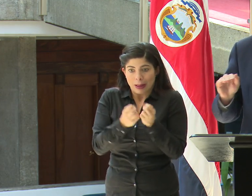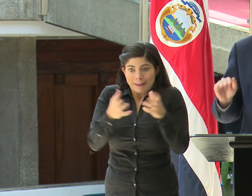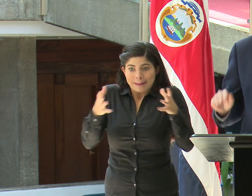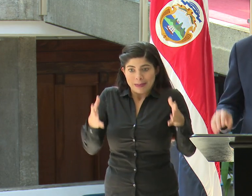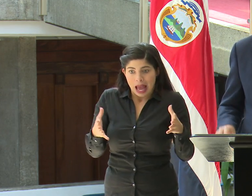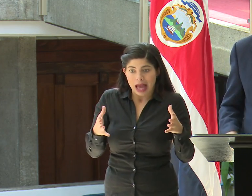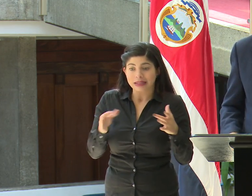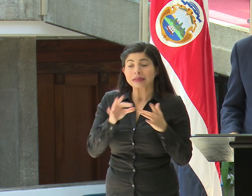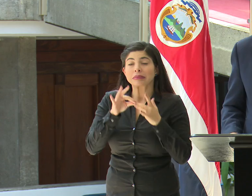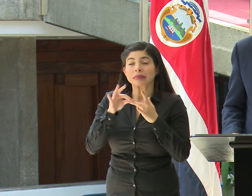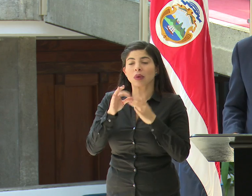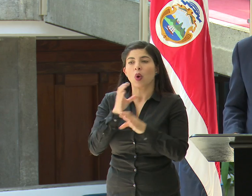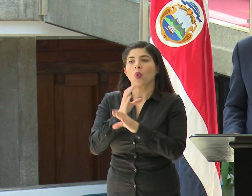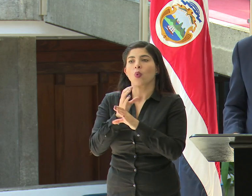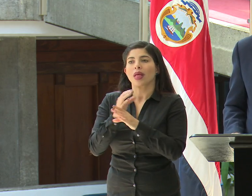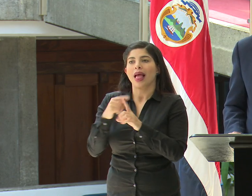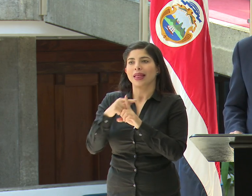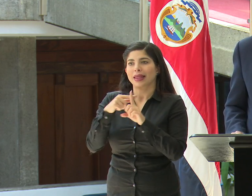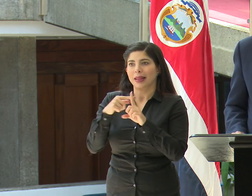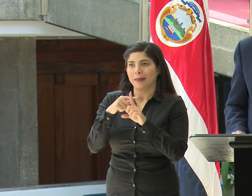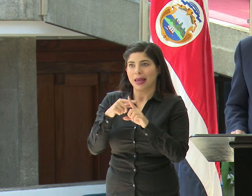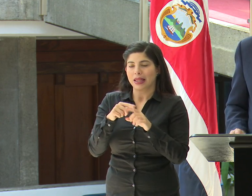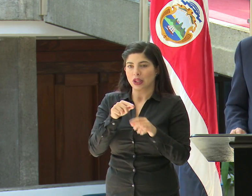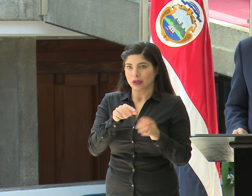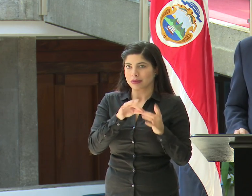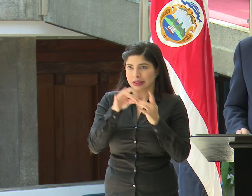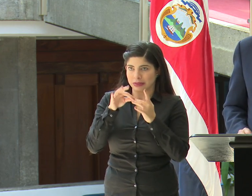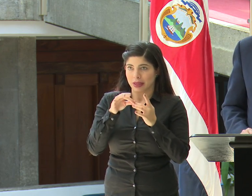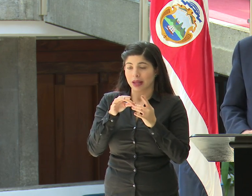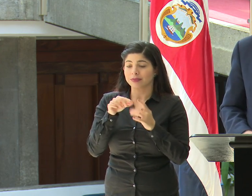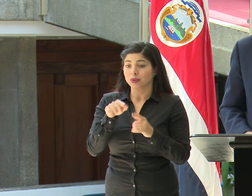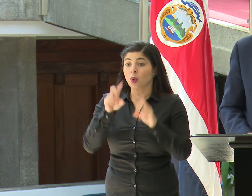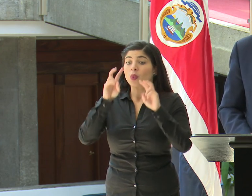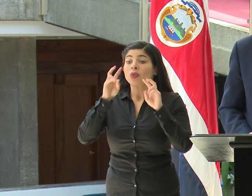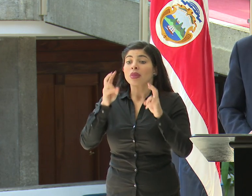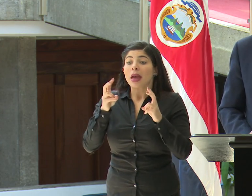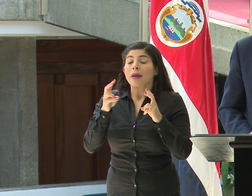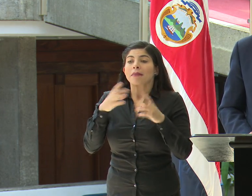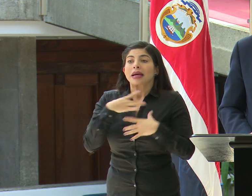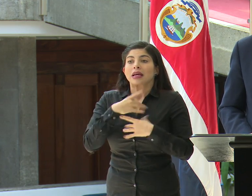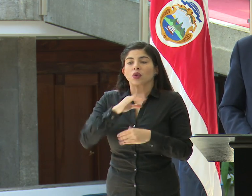menos en cuidados intermedios. Este es un tema país.